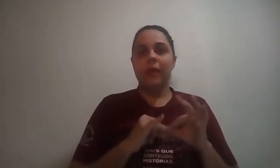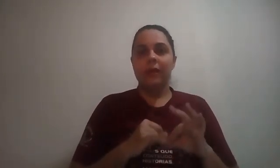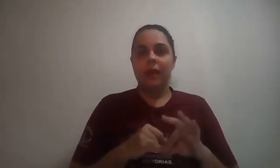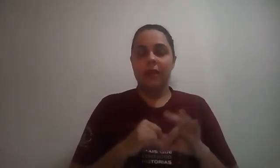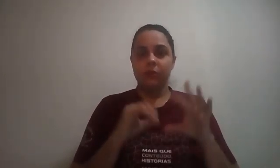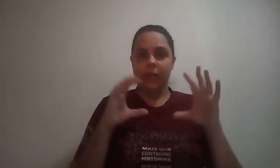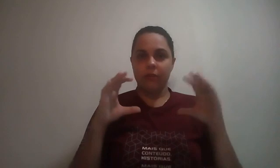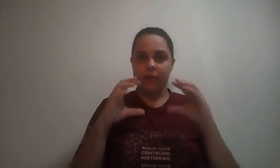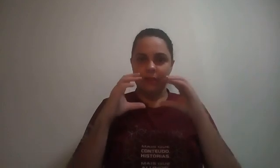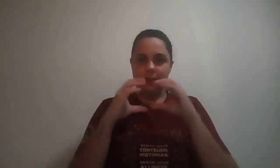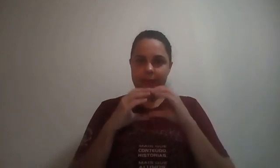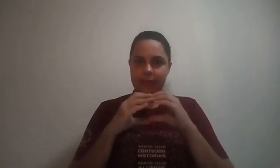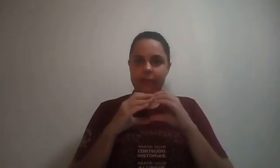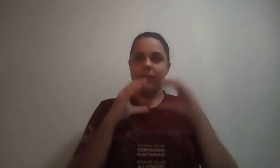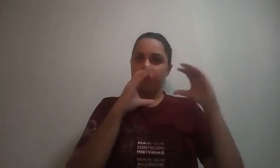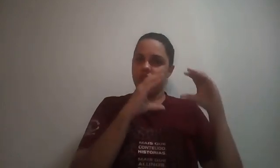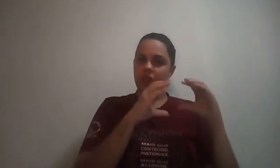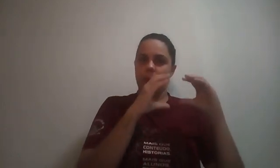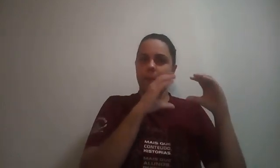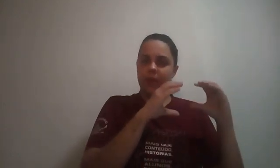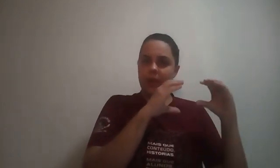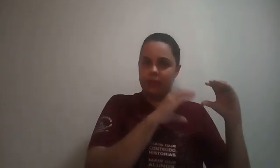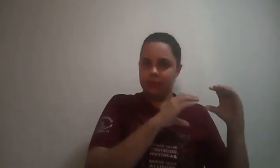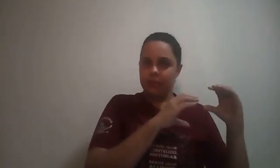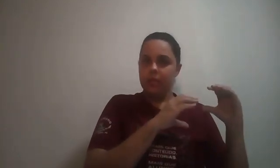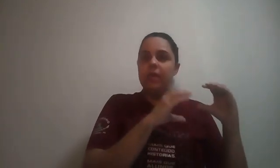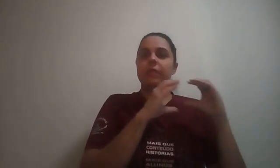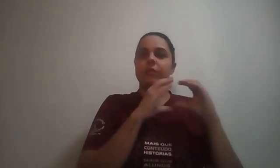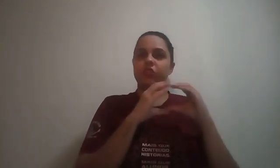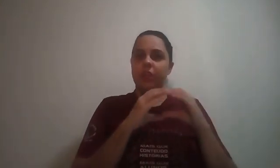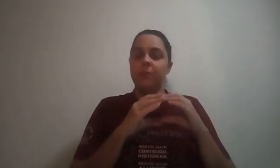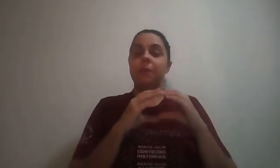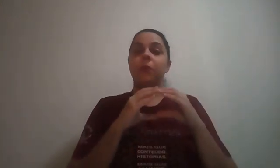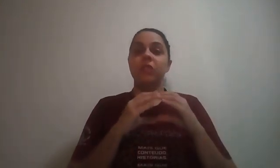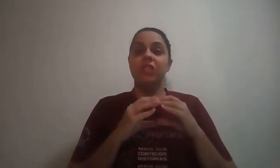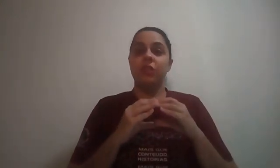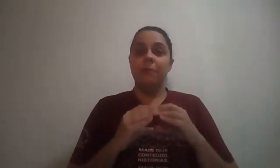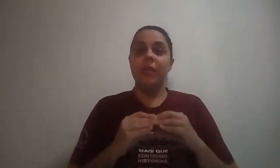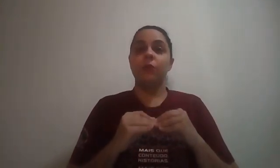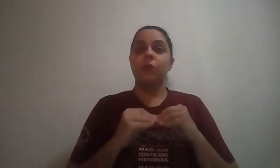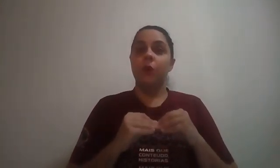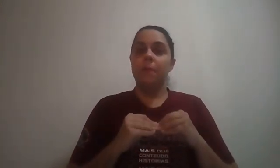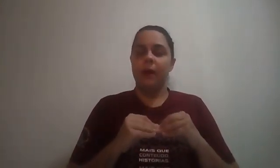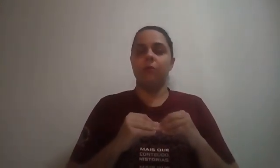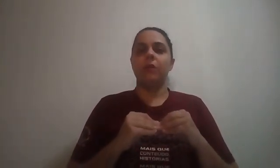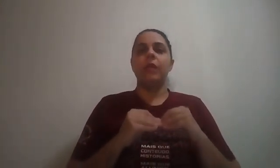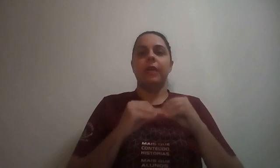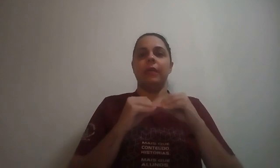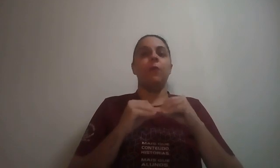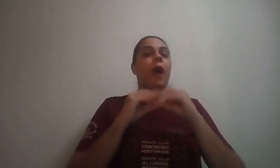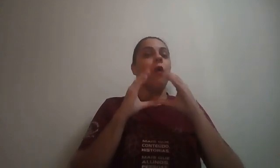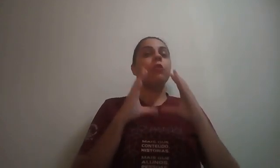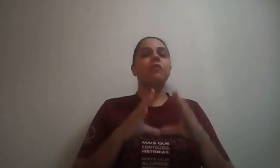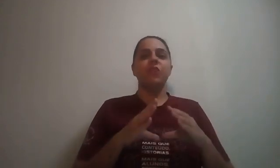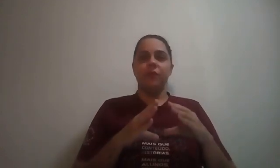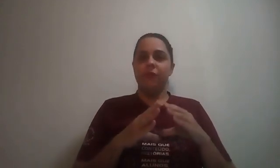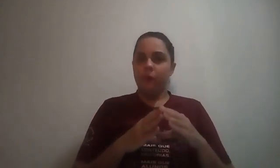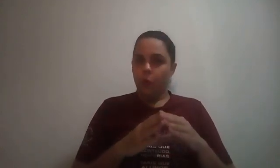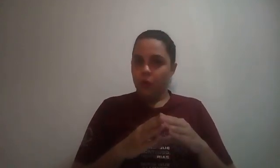resultado dessas siglas, GPS, Sistema de Posicionamento Global. Então, aonde você for,